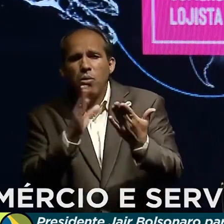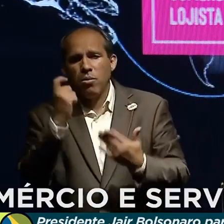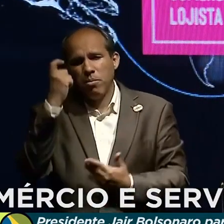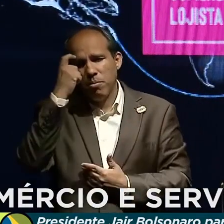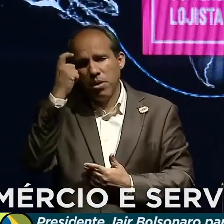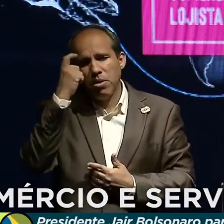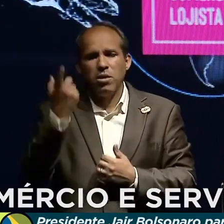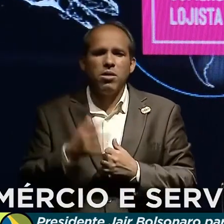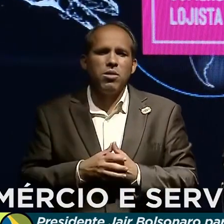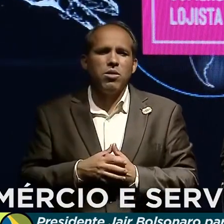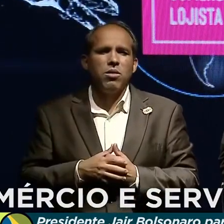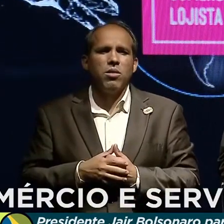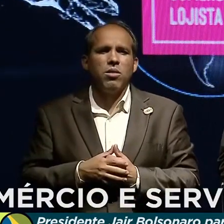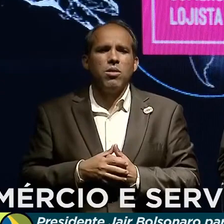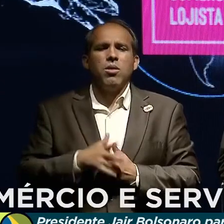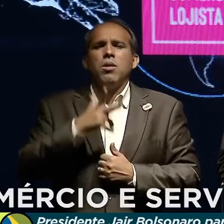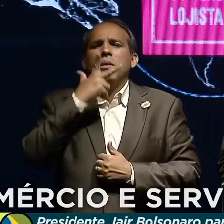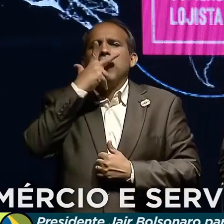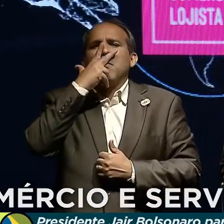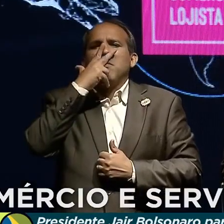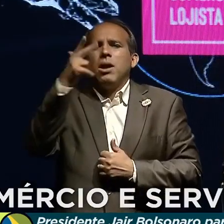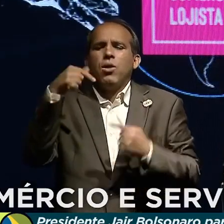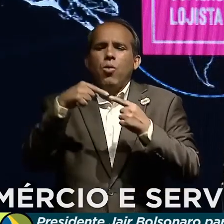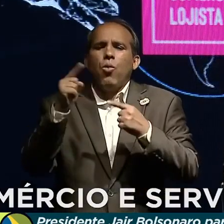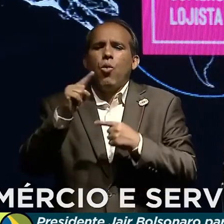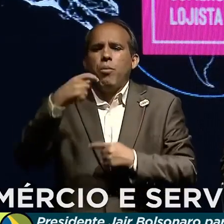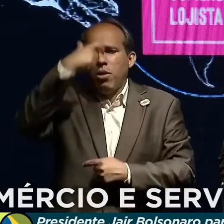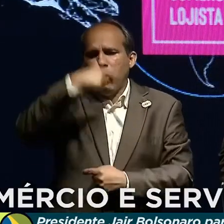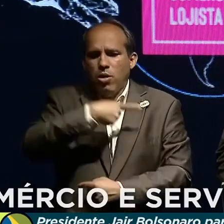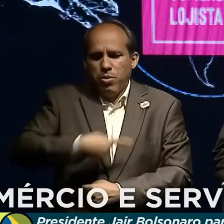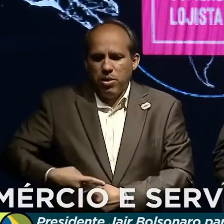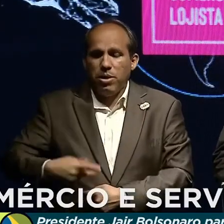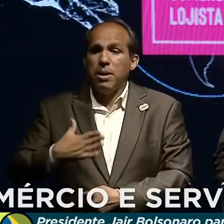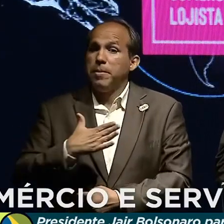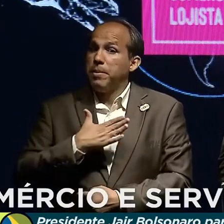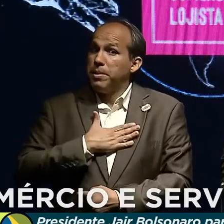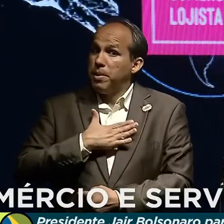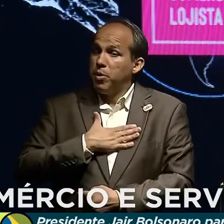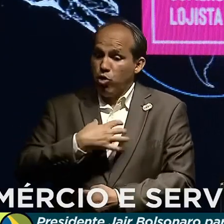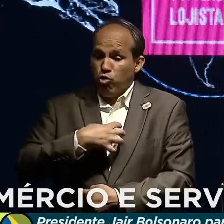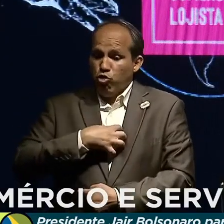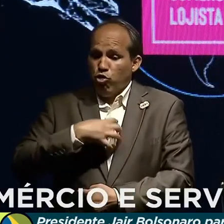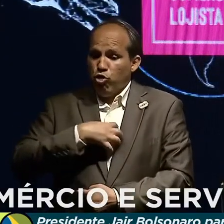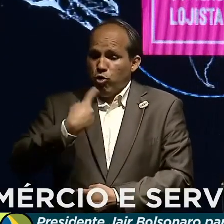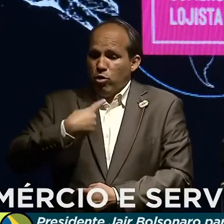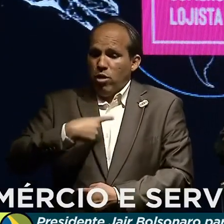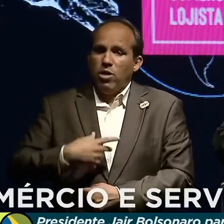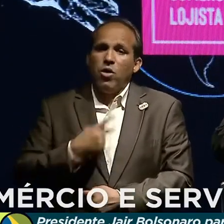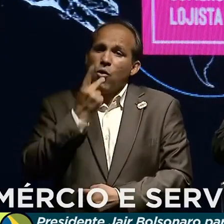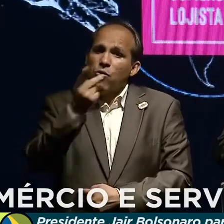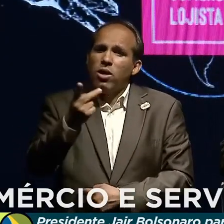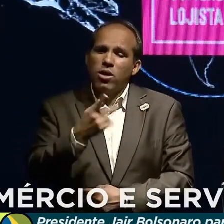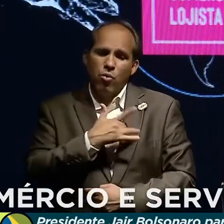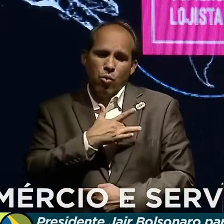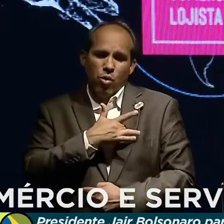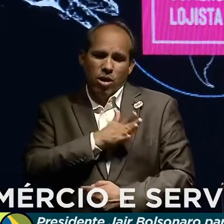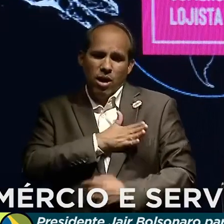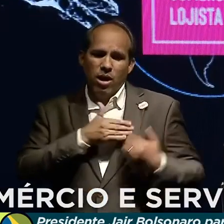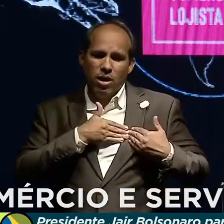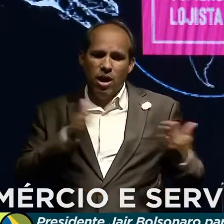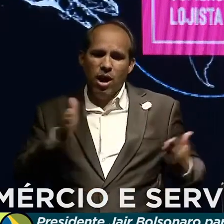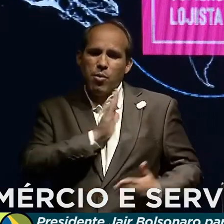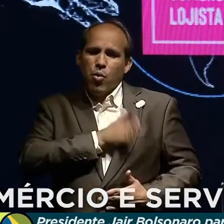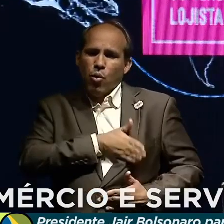parecendo algo não compatível com o presidente. Mas a minha maneira de ser, falar com o coração aberto